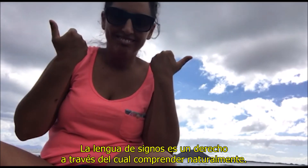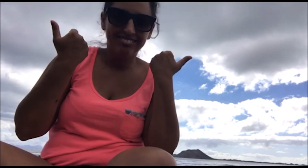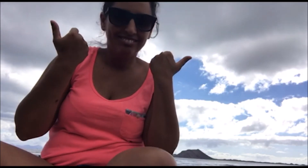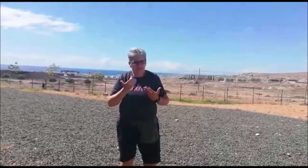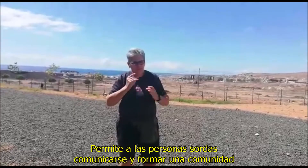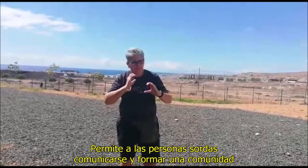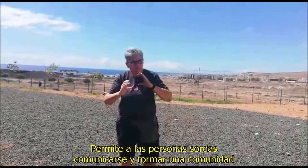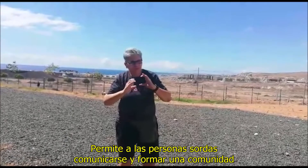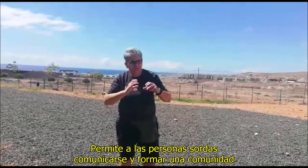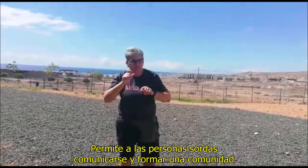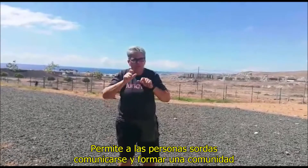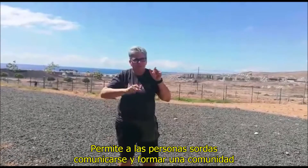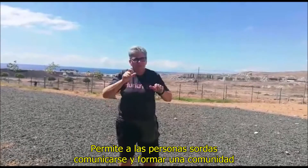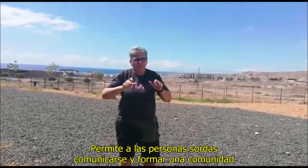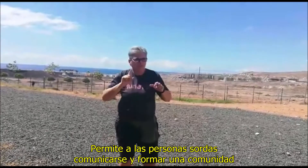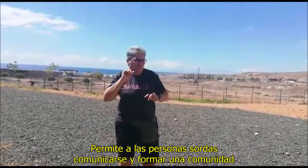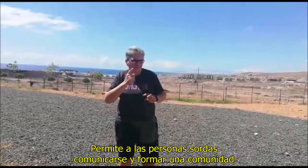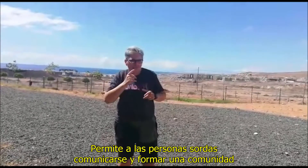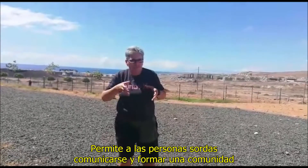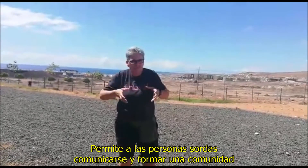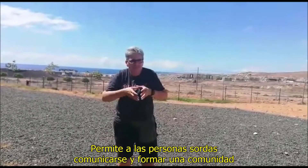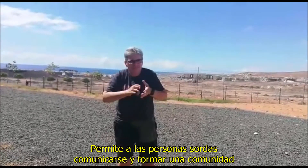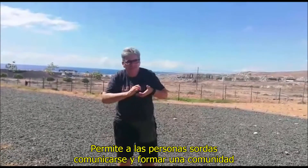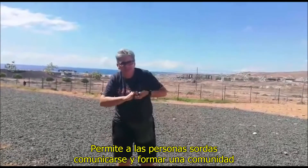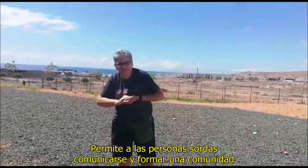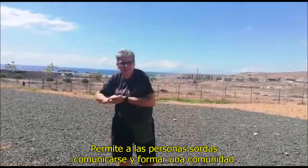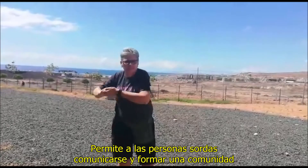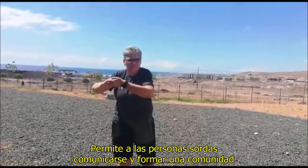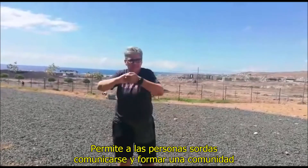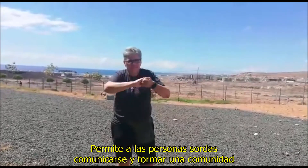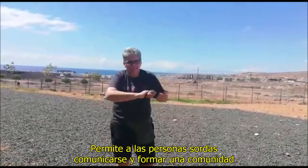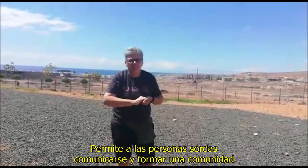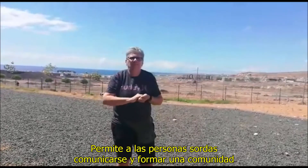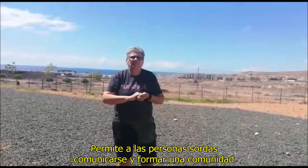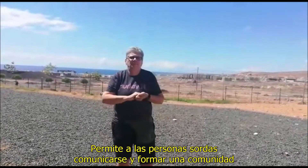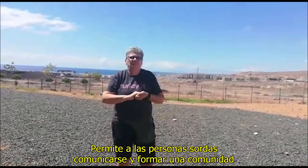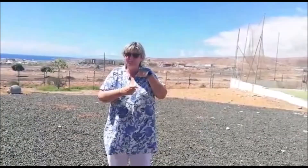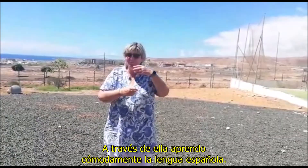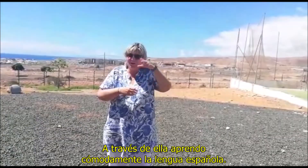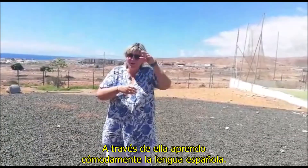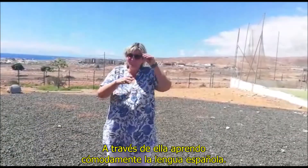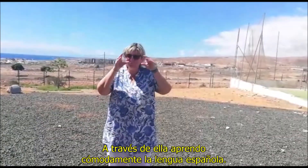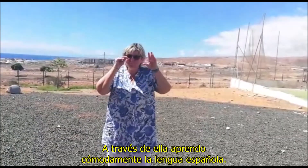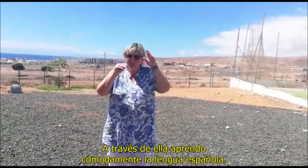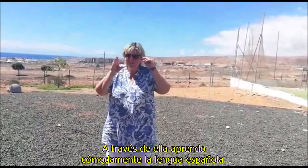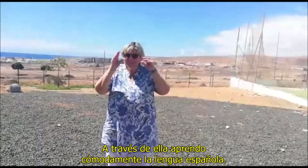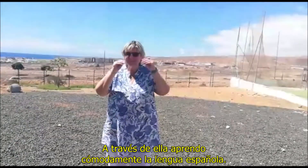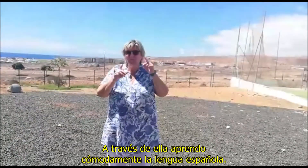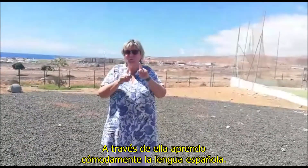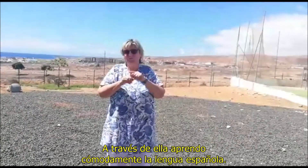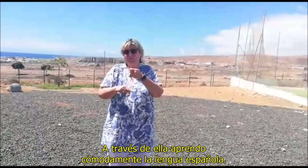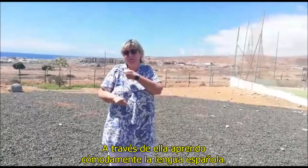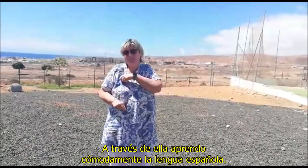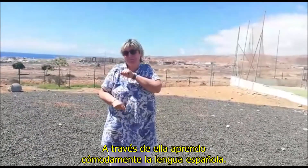Permite a las personas sordas comunicarse y formar una comunidad. A través de ella,